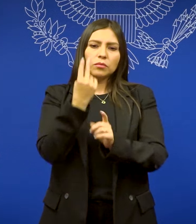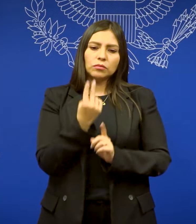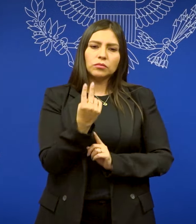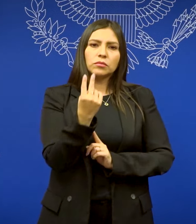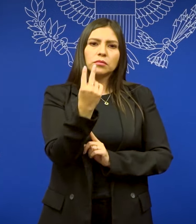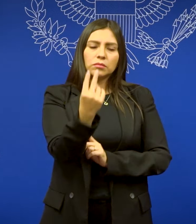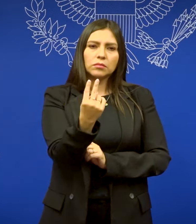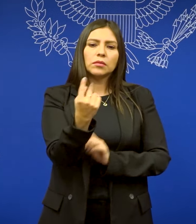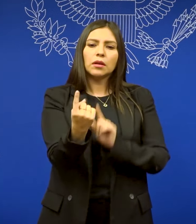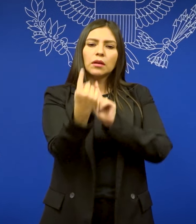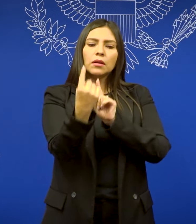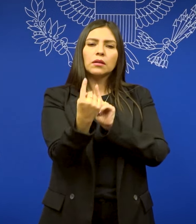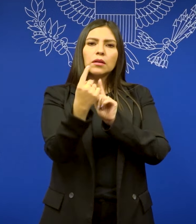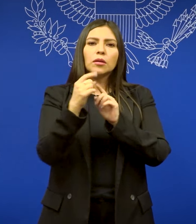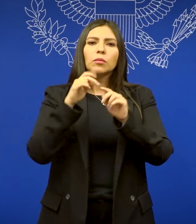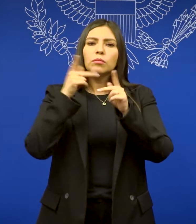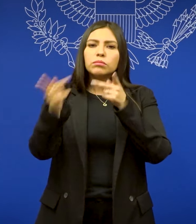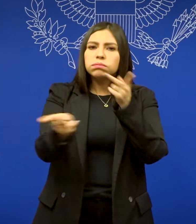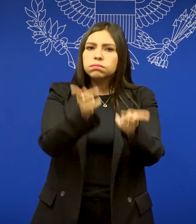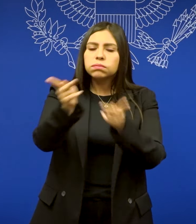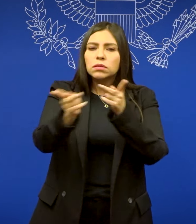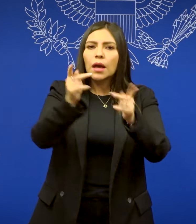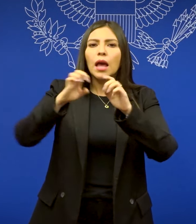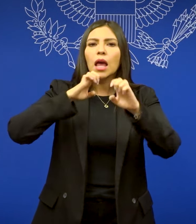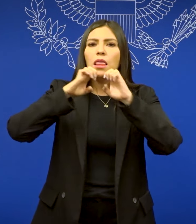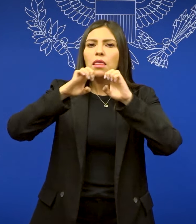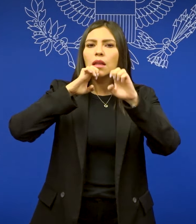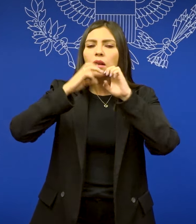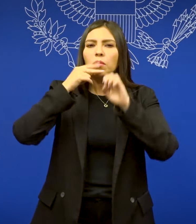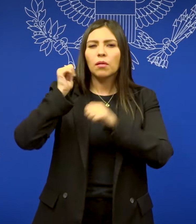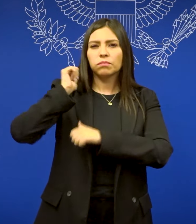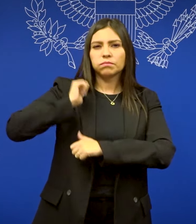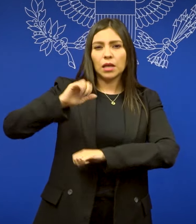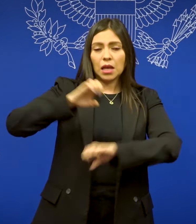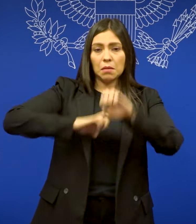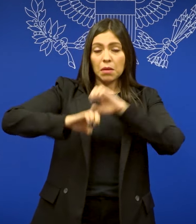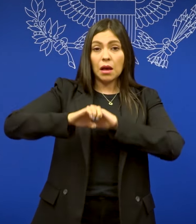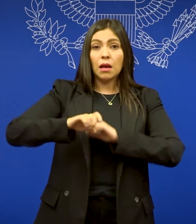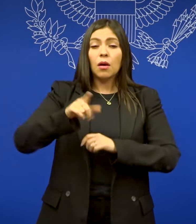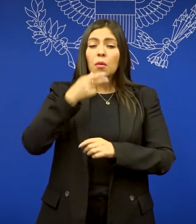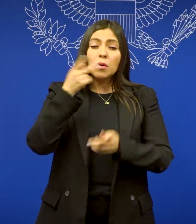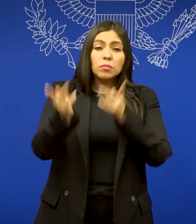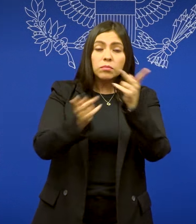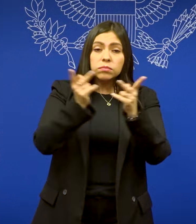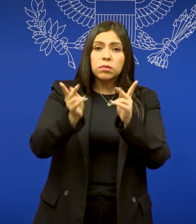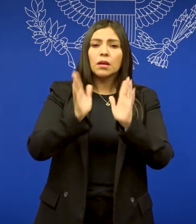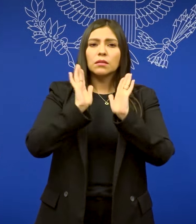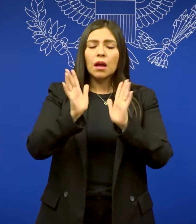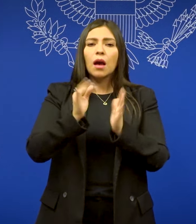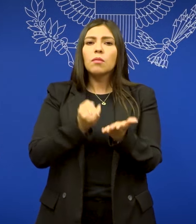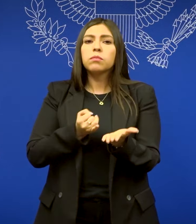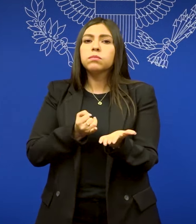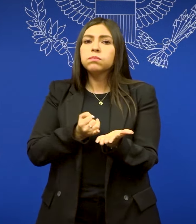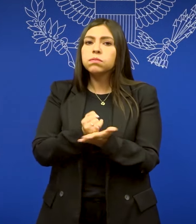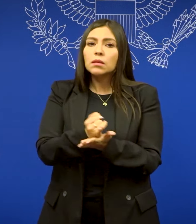con un oficial consular. El oficial consular te dirá la decisión de la entrevista y te proporcionará una